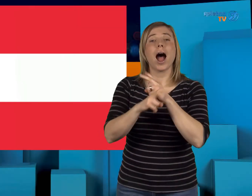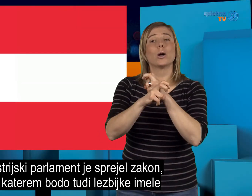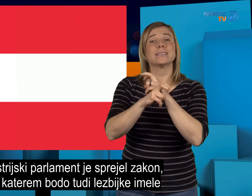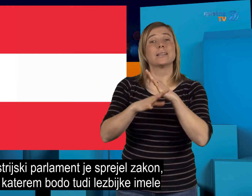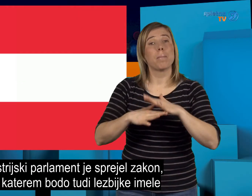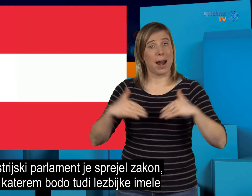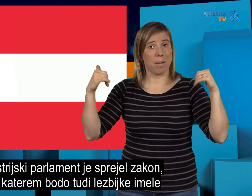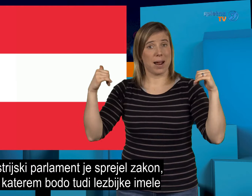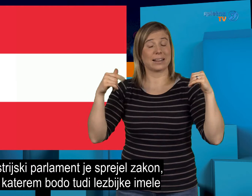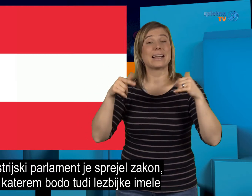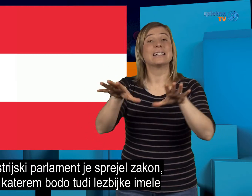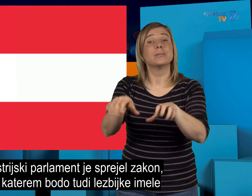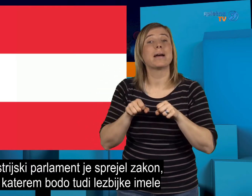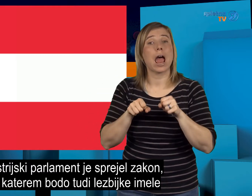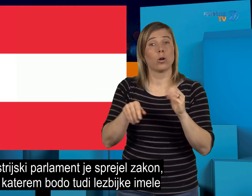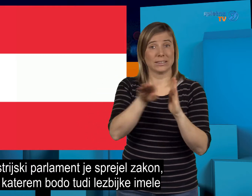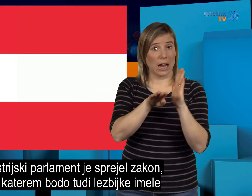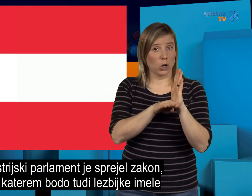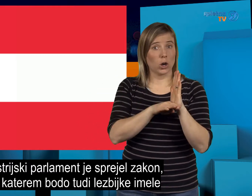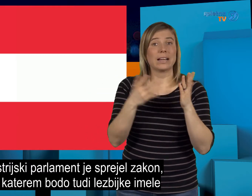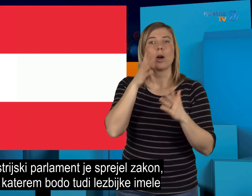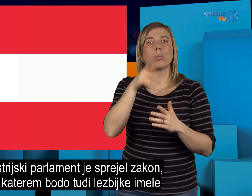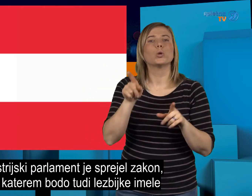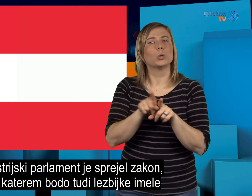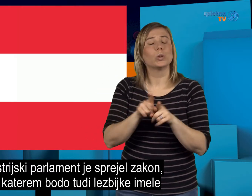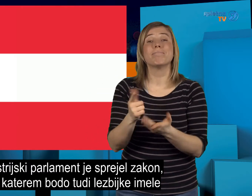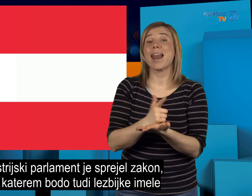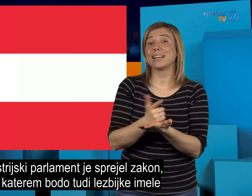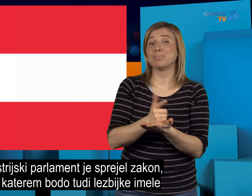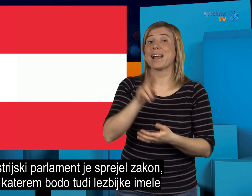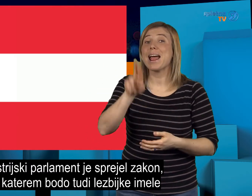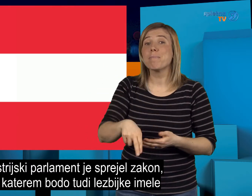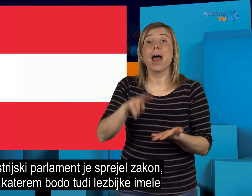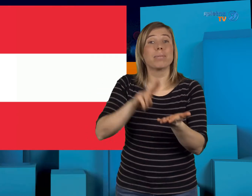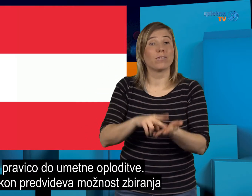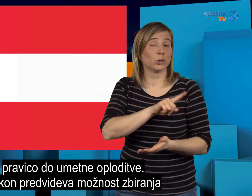Avstrijski parlament je sprejel zakon, po katerem bodo tudi lezbike imele pravico do umetne oploditve.